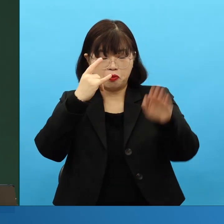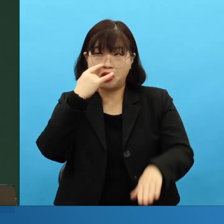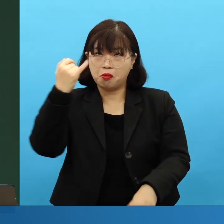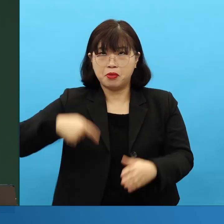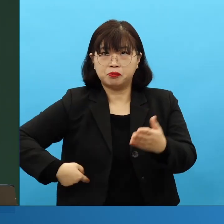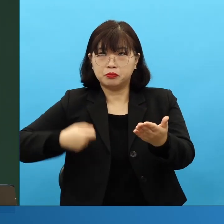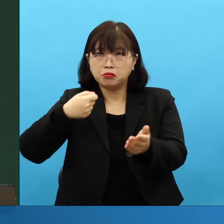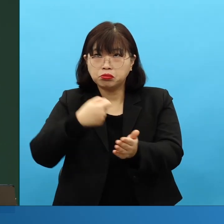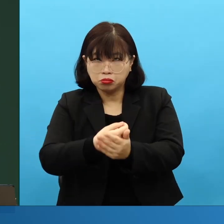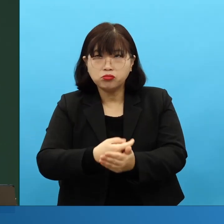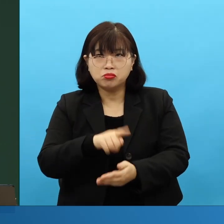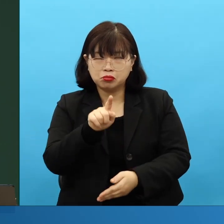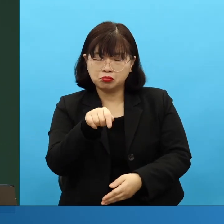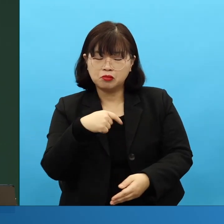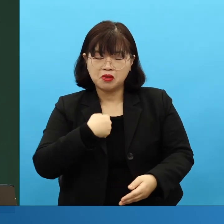모세를 왕궁으로 내보냈습니다.